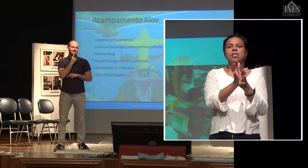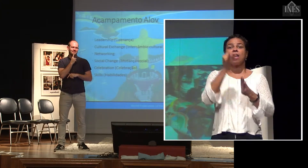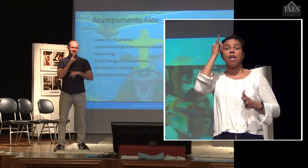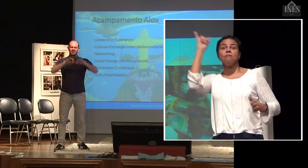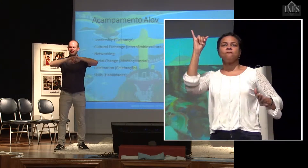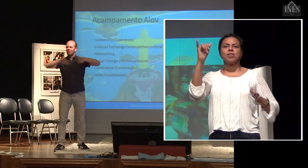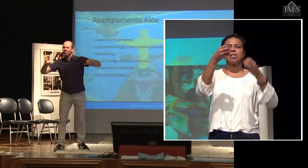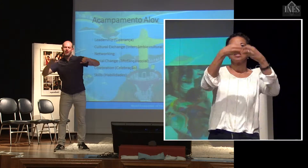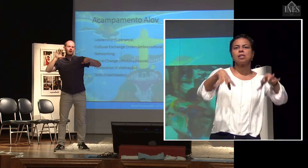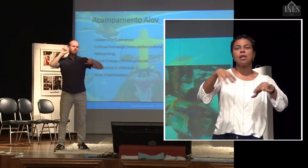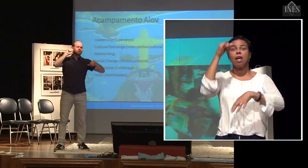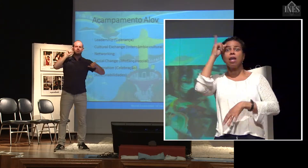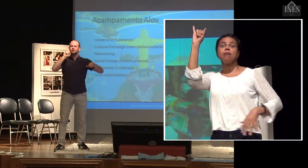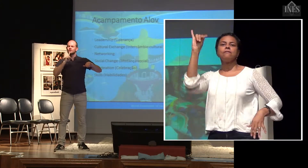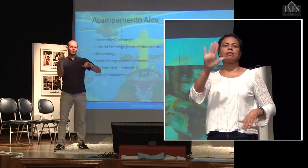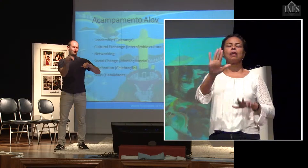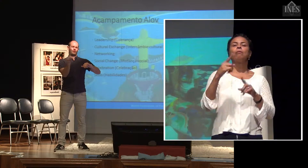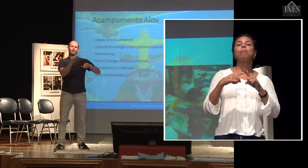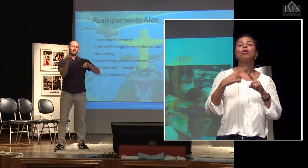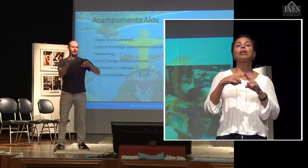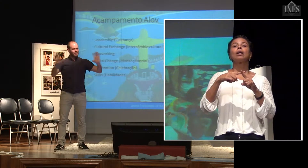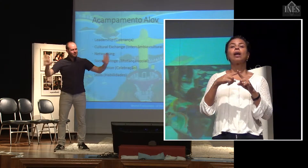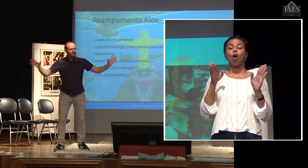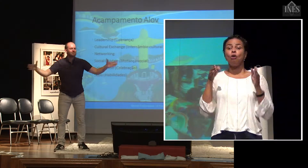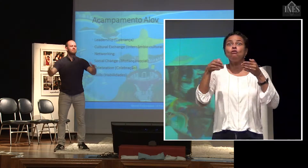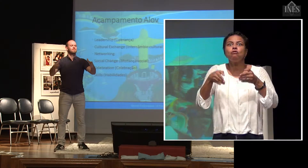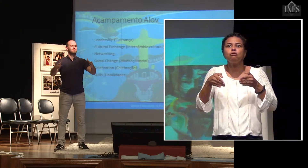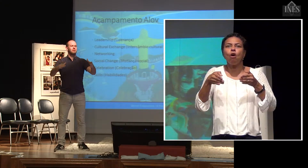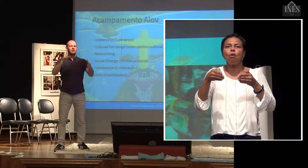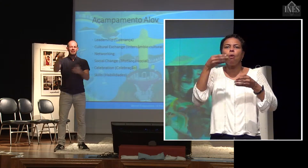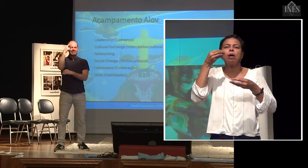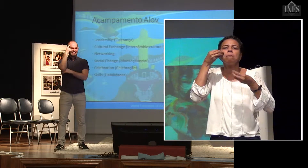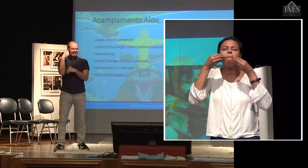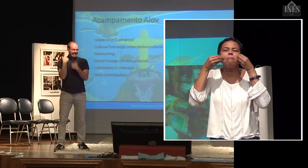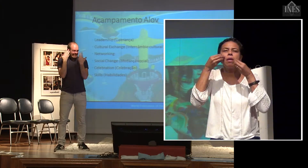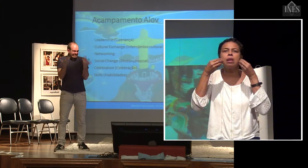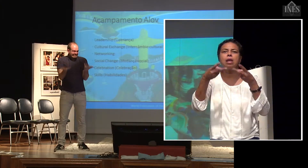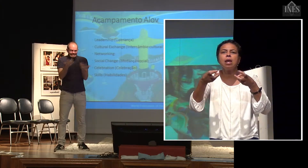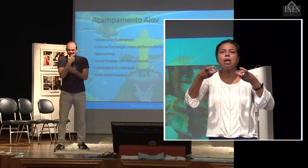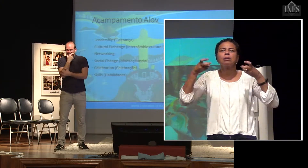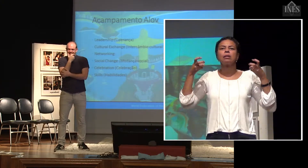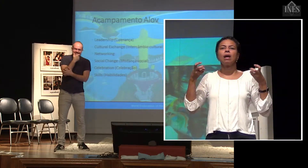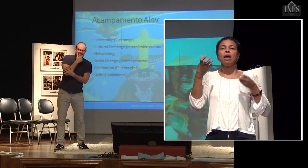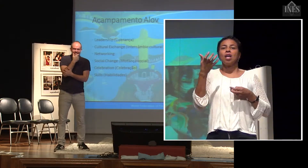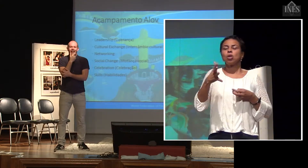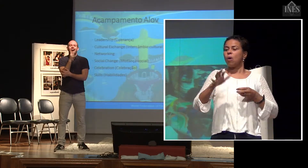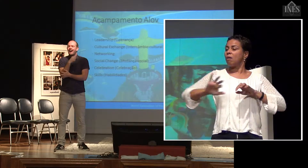Porque o foco ali é ampliar a experiência dos surdos. A gente não tem nenhum discurso que queira dividir surdos e ouvintes. A